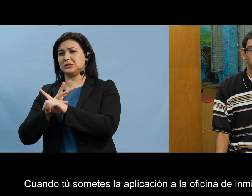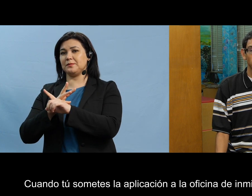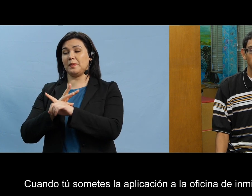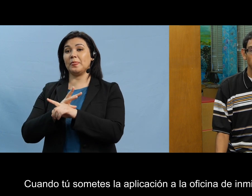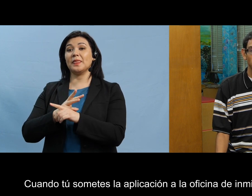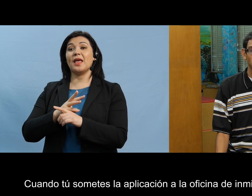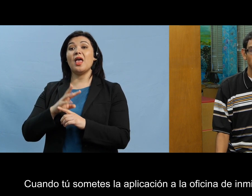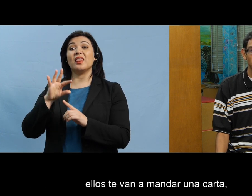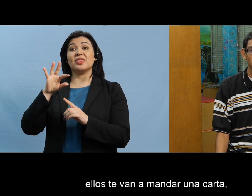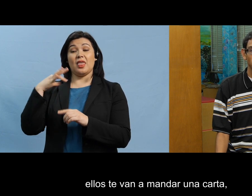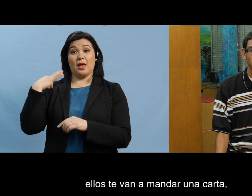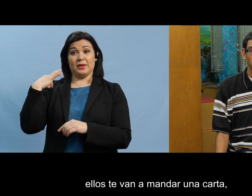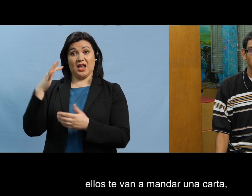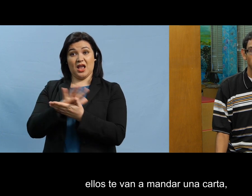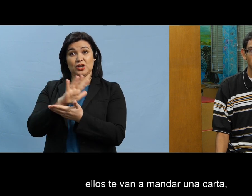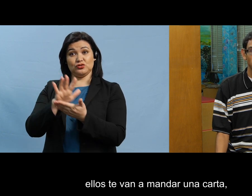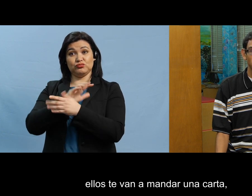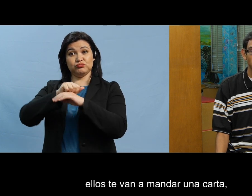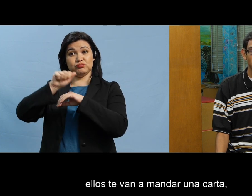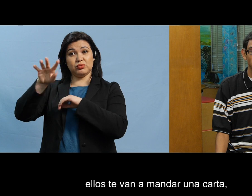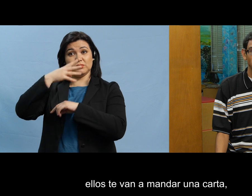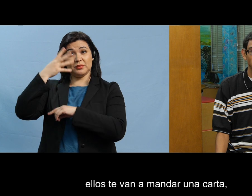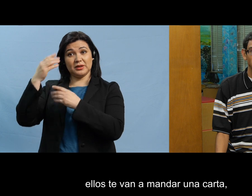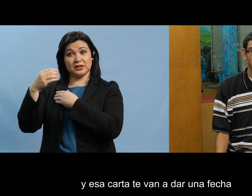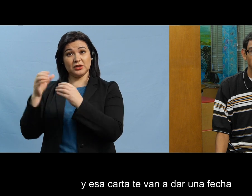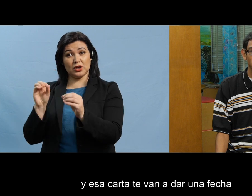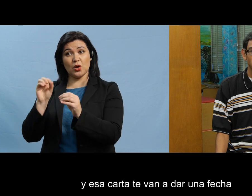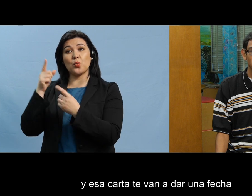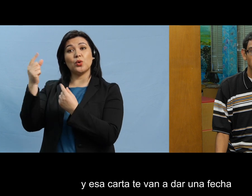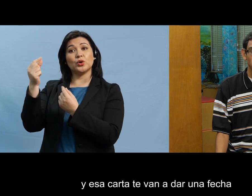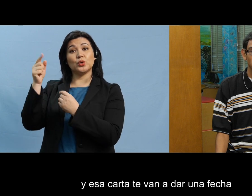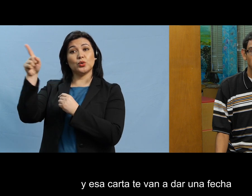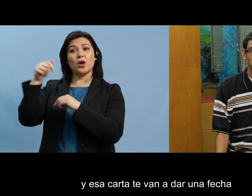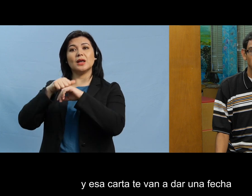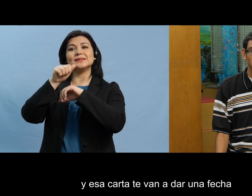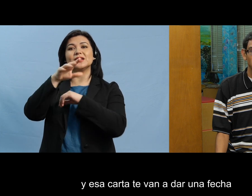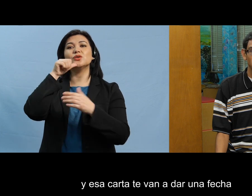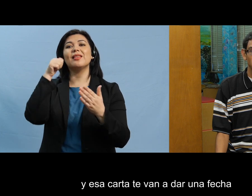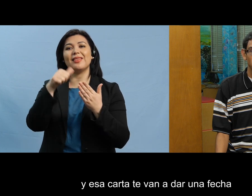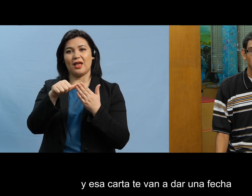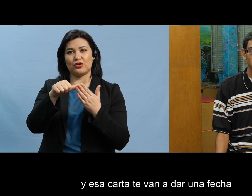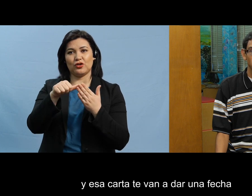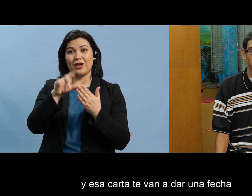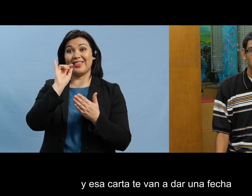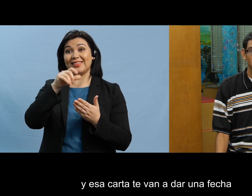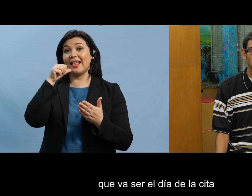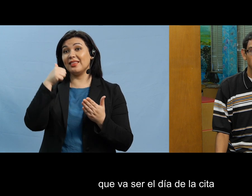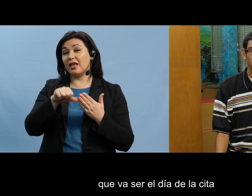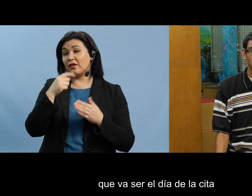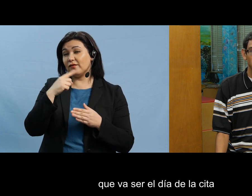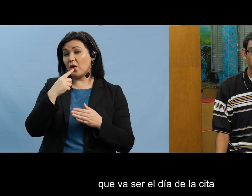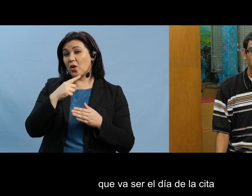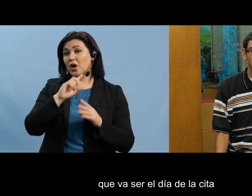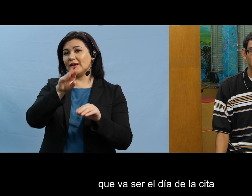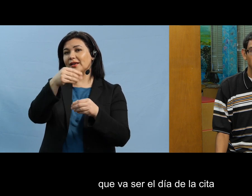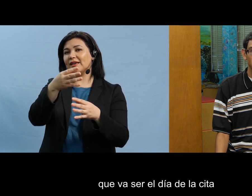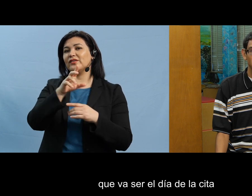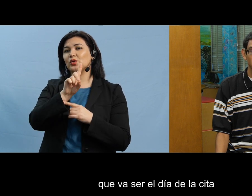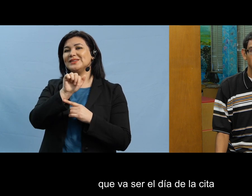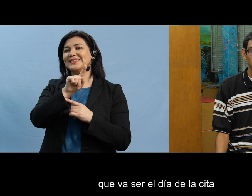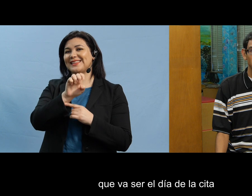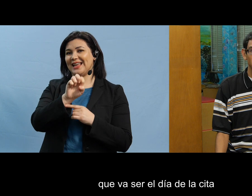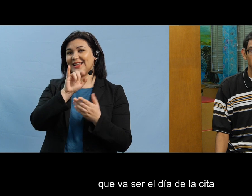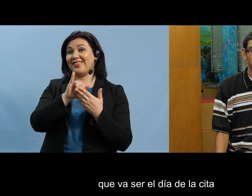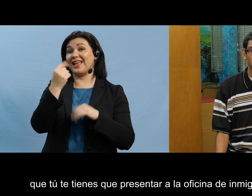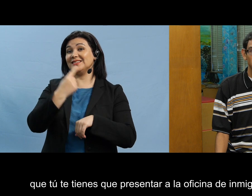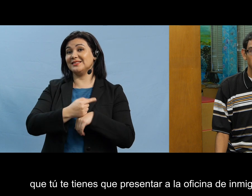oficina de migración ellos te van a mandar una carta y en esta carta te van a dar una fecha que va a ser el día de la cita que